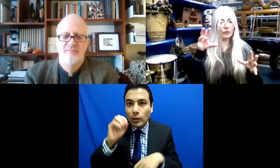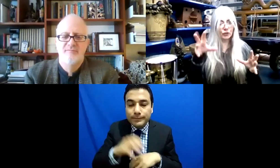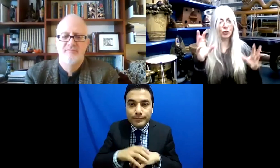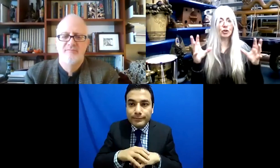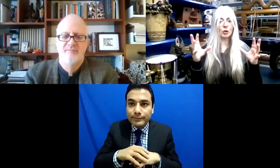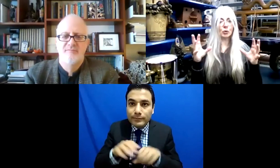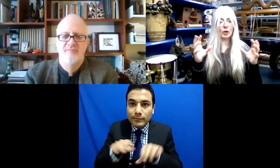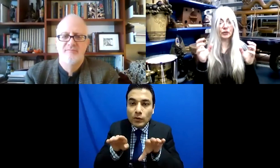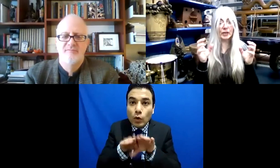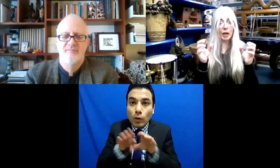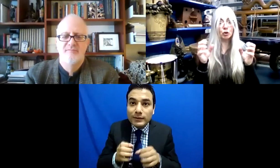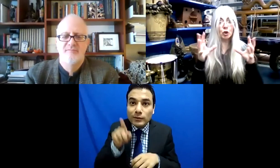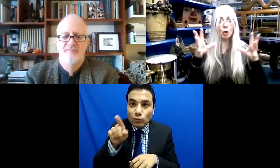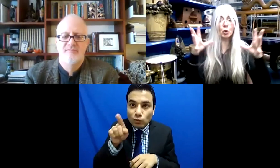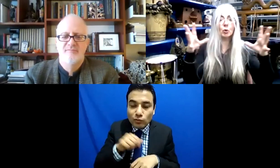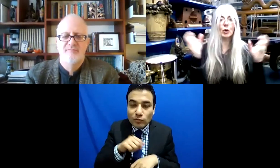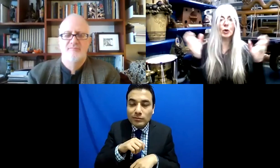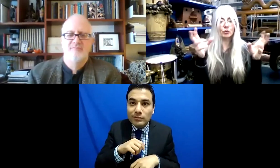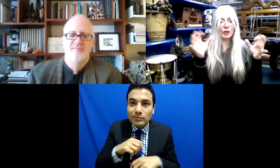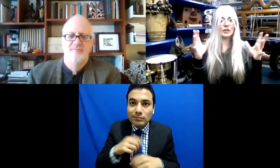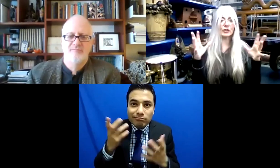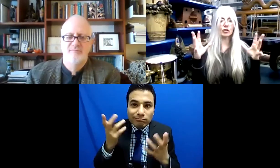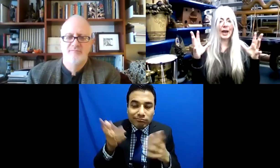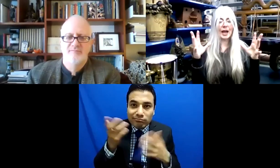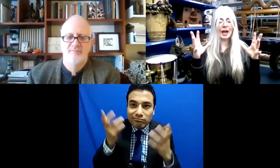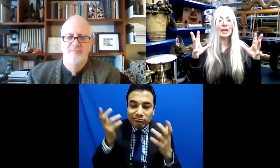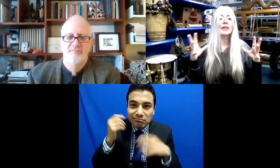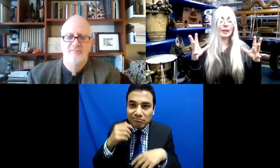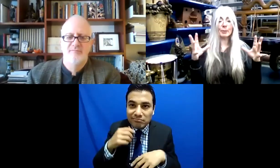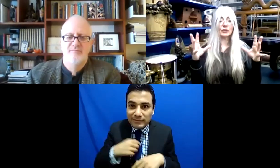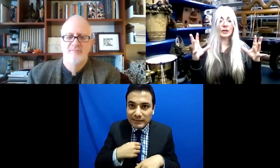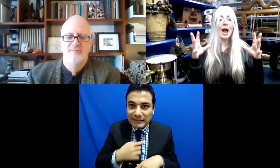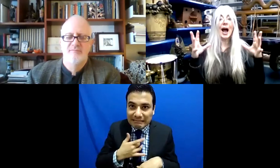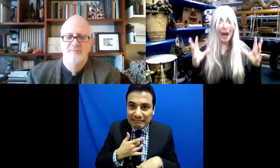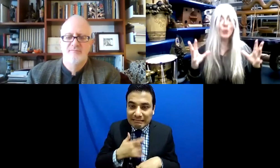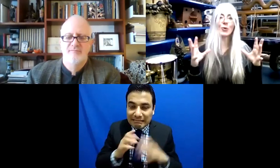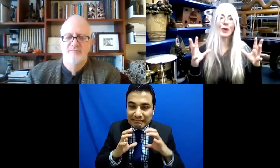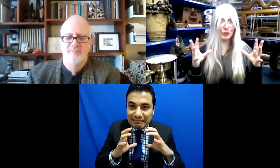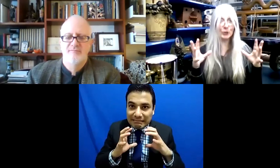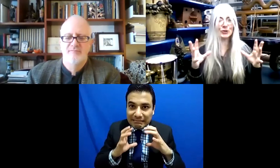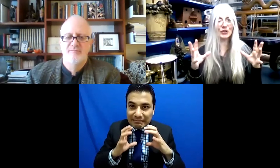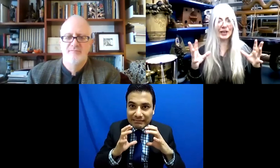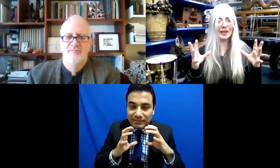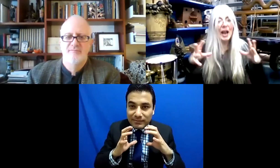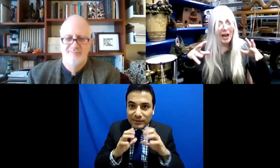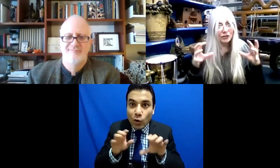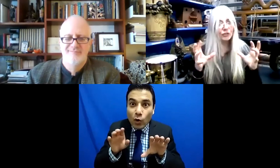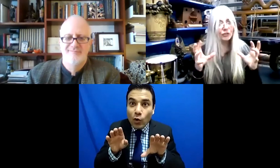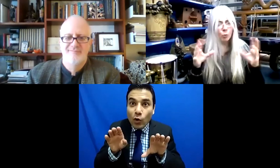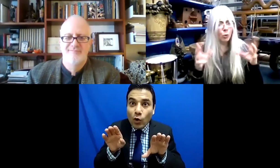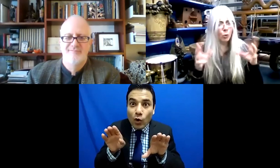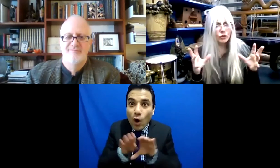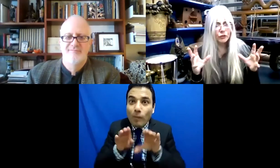Y luego te digo, ¿cómo estás tú hoy? Y luego te ¿cómo estás tú? Y luego te digo,